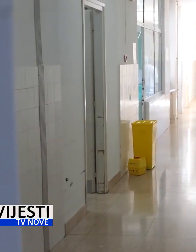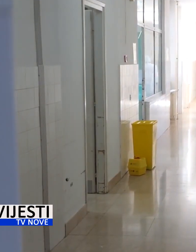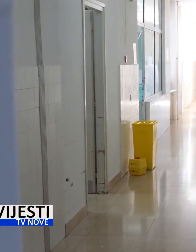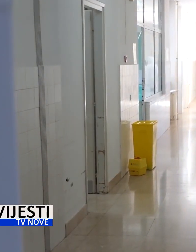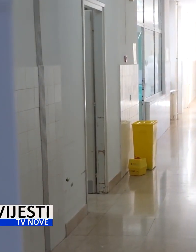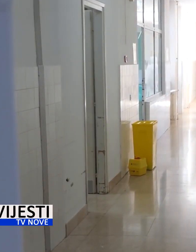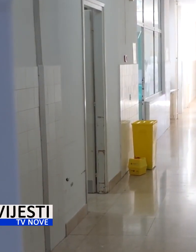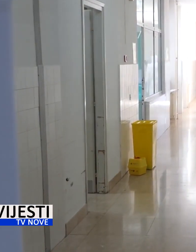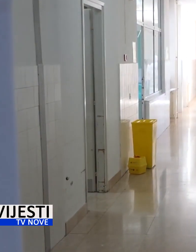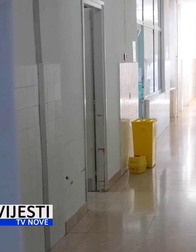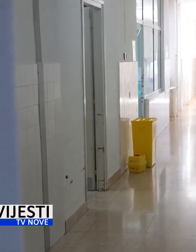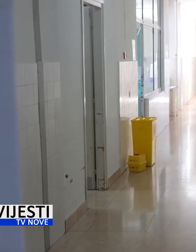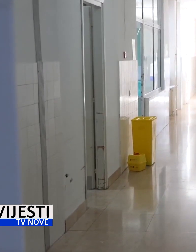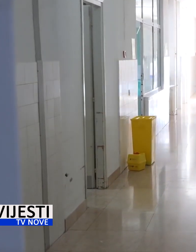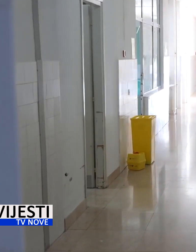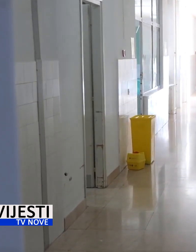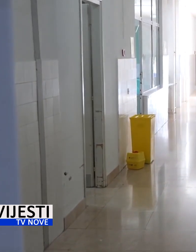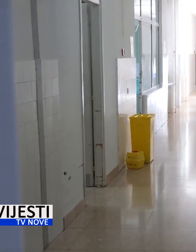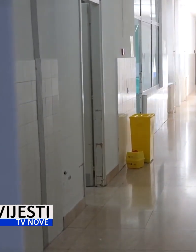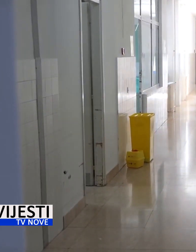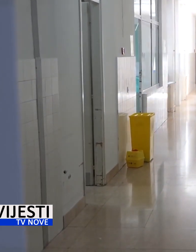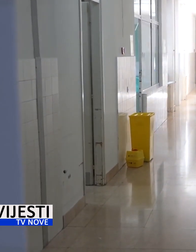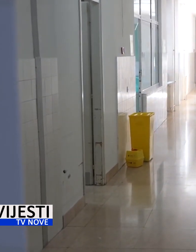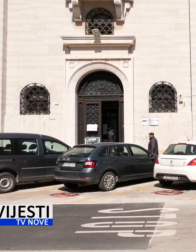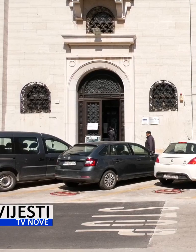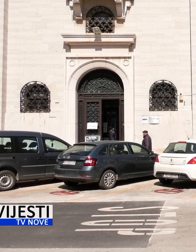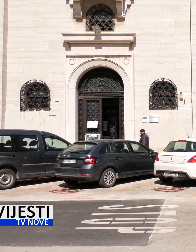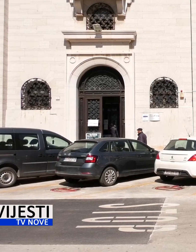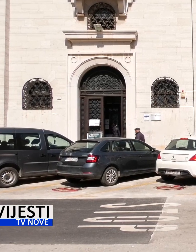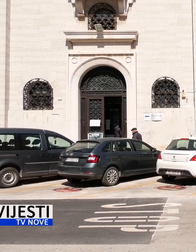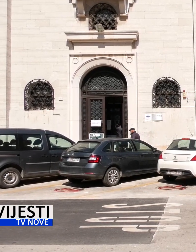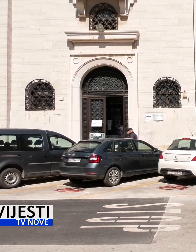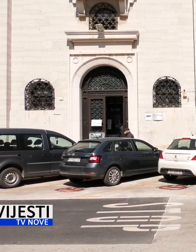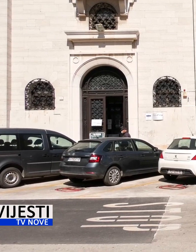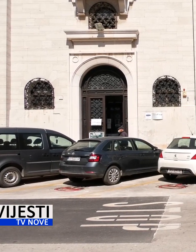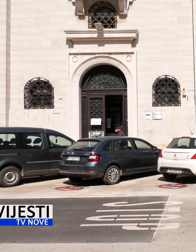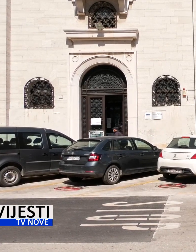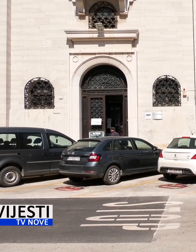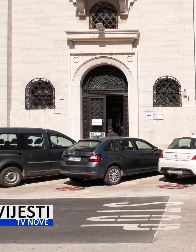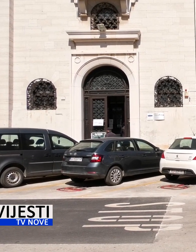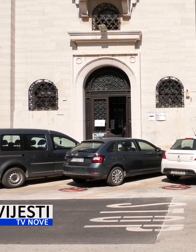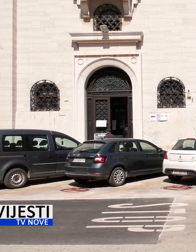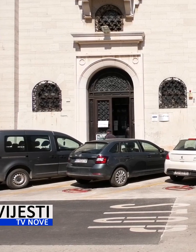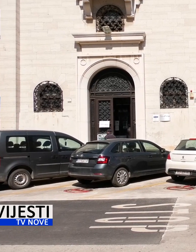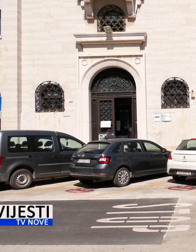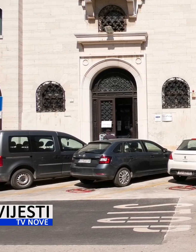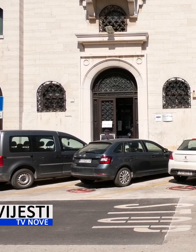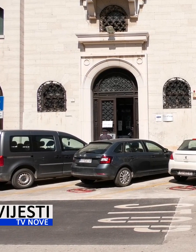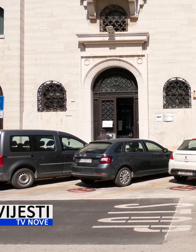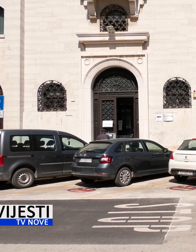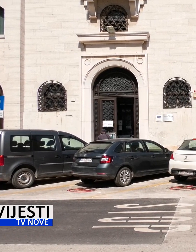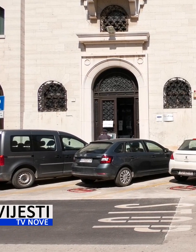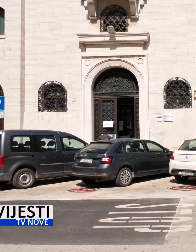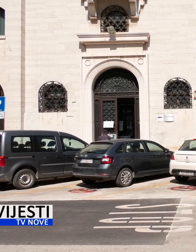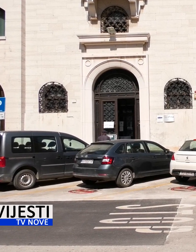osobljem pulske bolnice nema zaraženih. Načelnik stožera također je izrazio zadovoljstvo trenutnim rezultatima te se